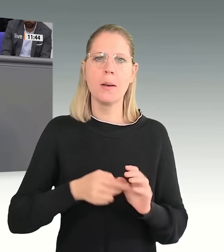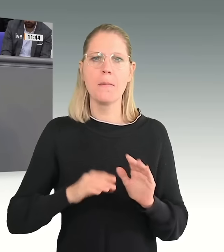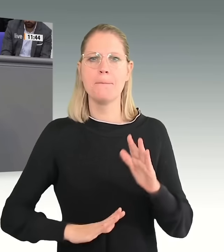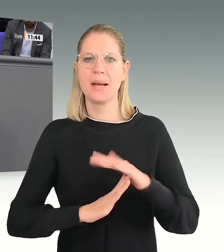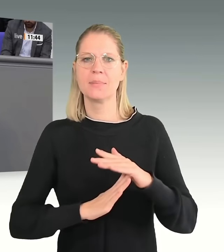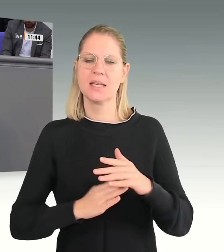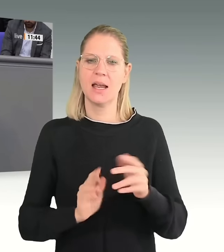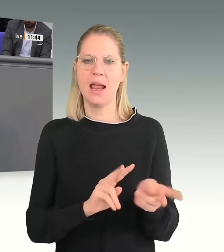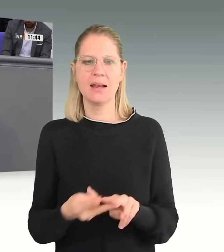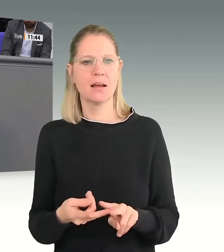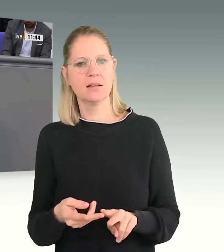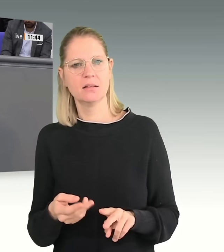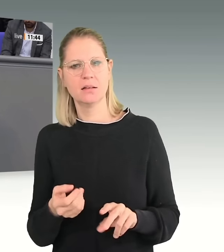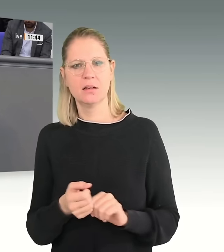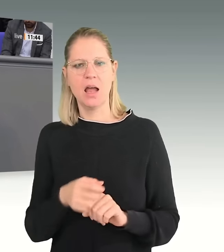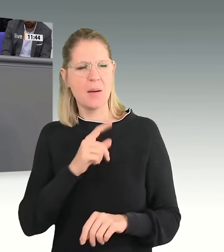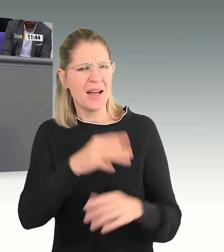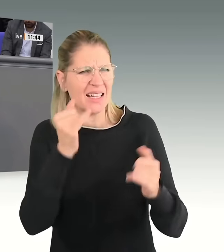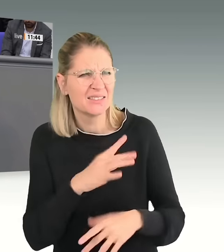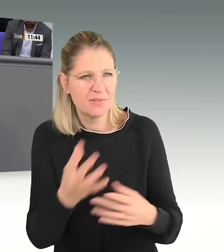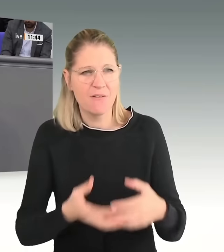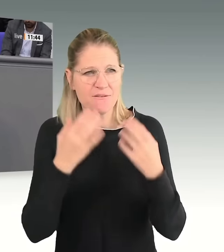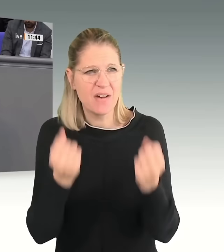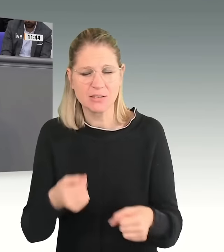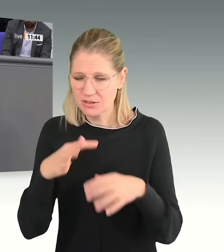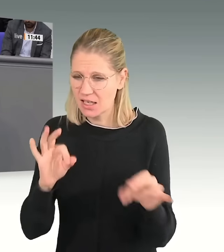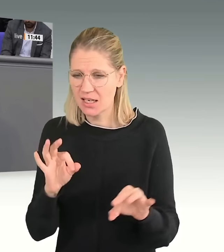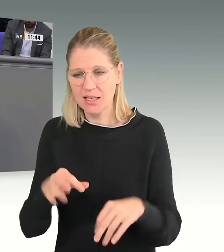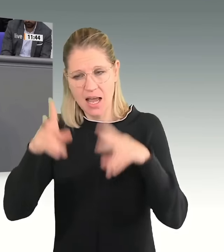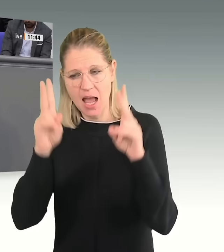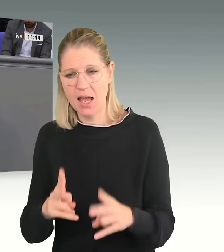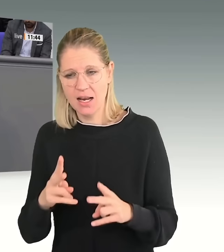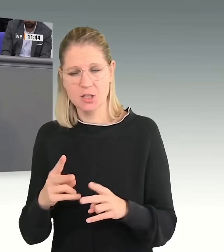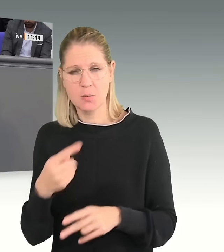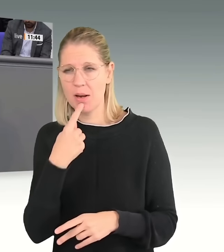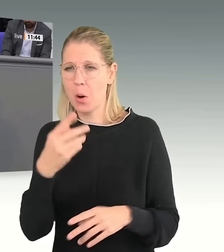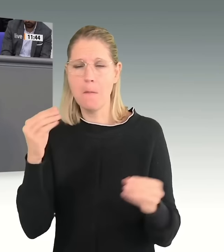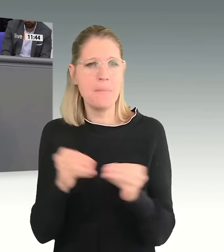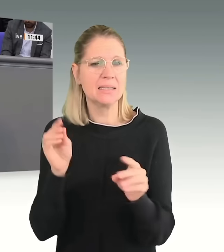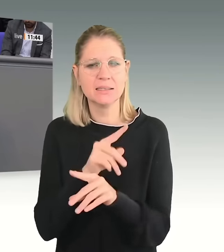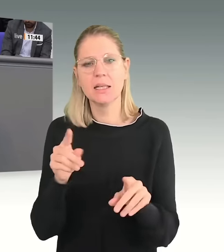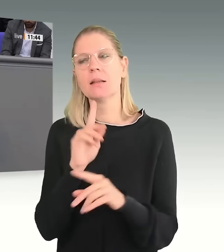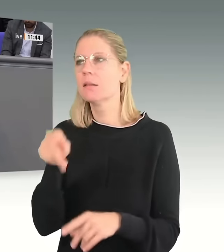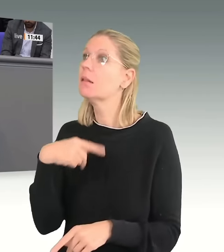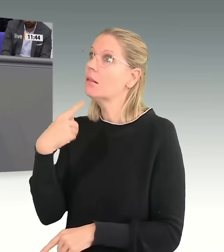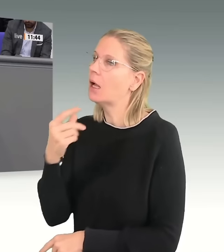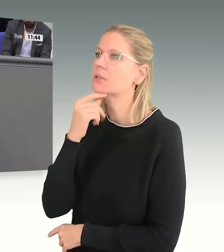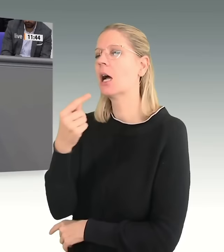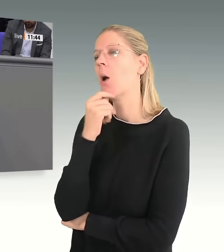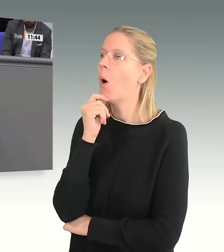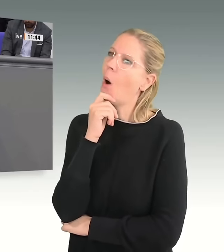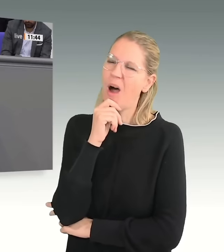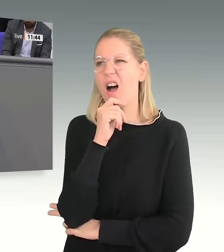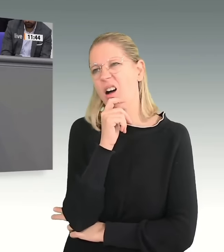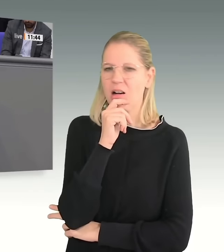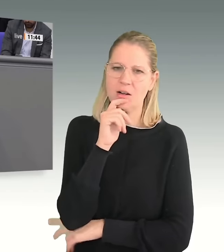die Rechtsprechung des Verfassungsgerichts nicht passt, dann sind Sie ganz schnell dabei, das Grundgesetz zu ändern. Und da machen wir nicht mit. Das ist nämlich